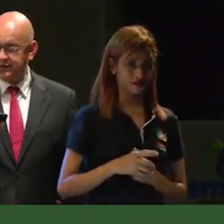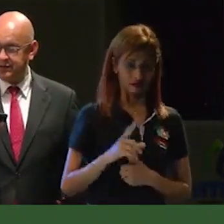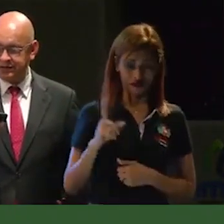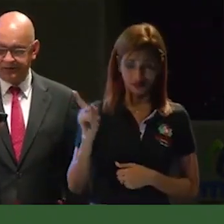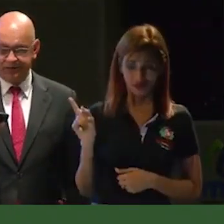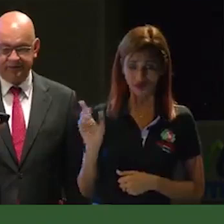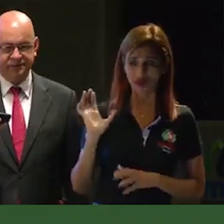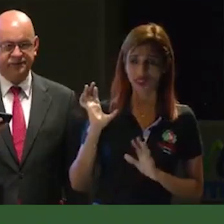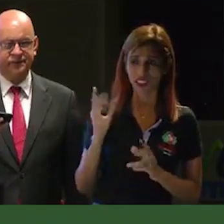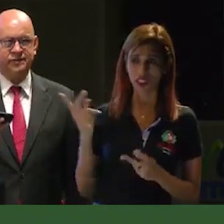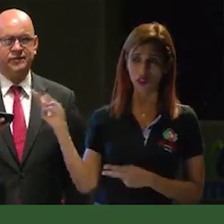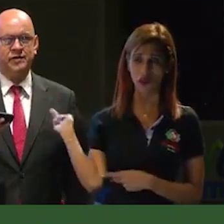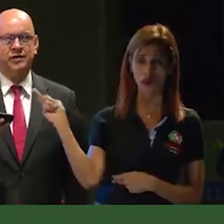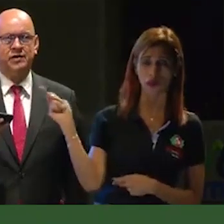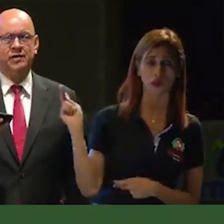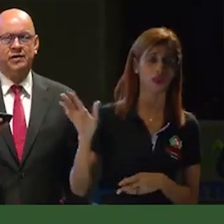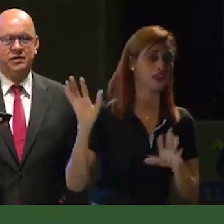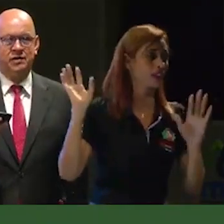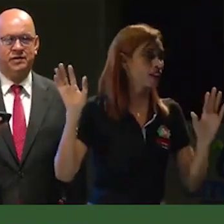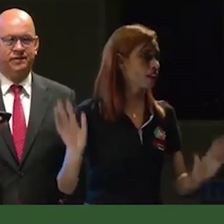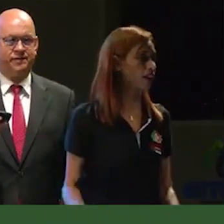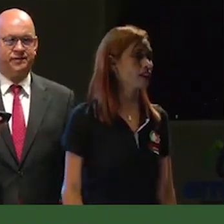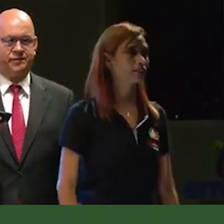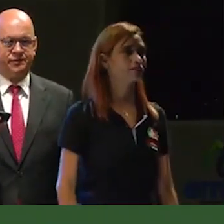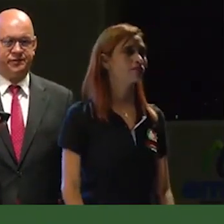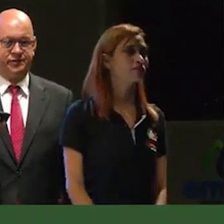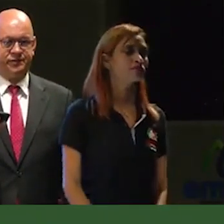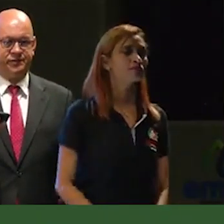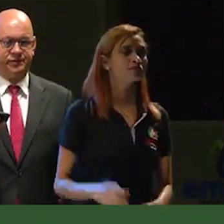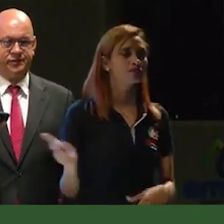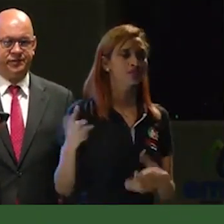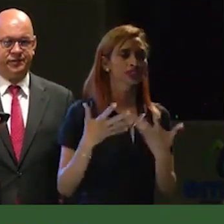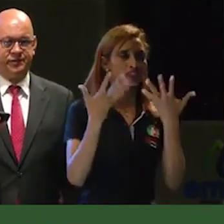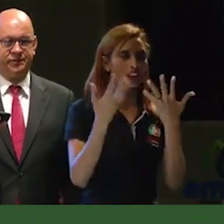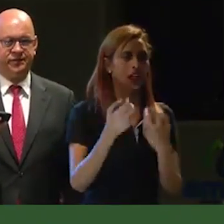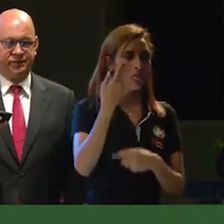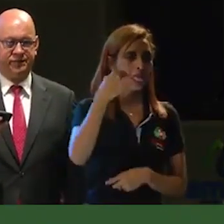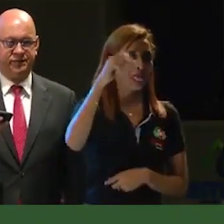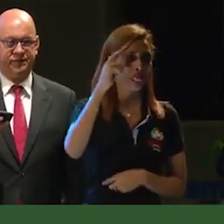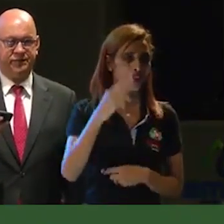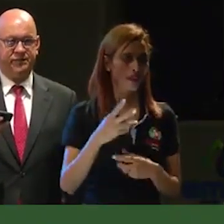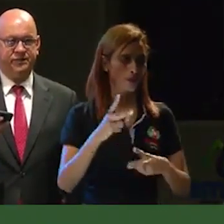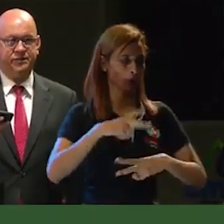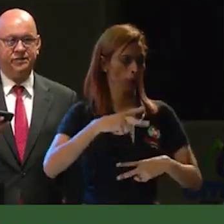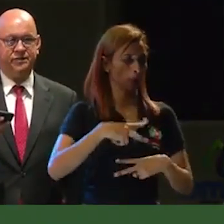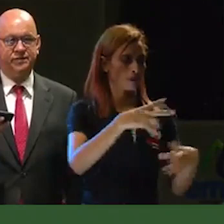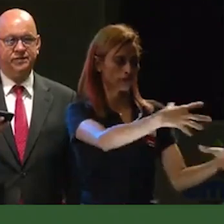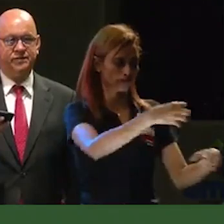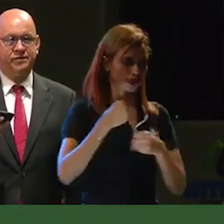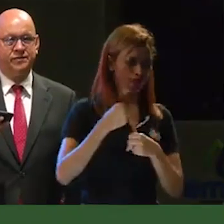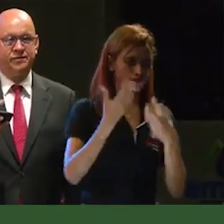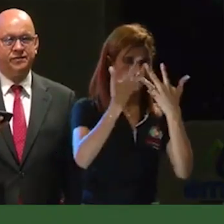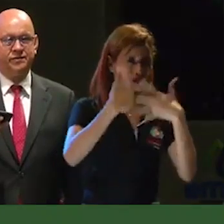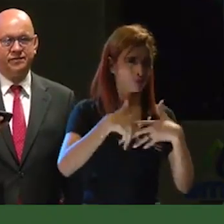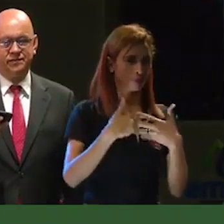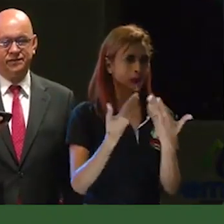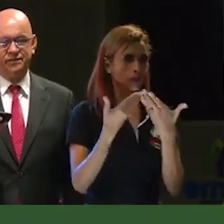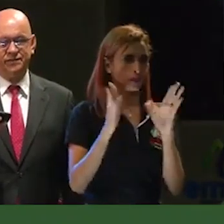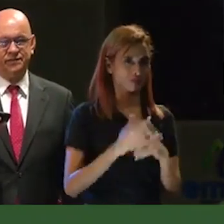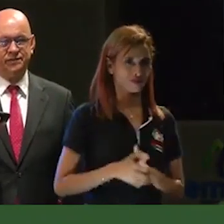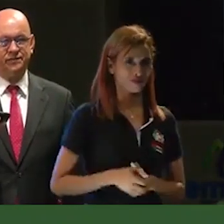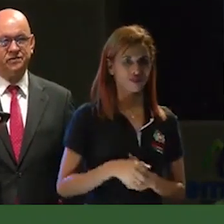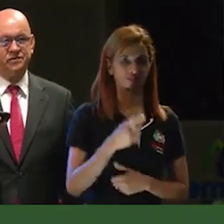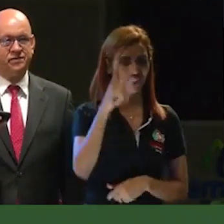Balcero y Curvas Quipatiño, se quieren quedar con las empresas públicas de Calarcá, y no les